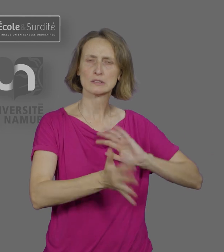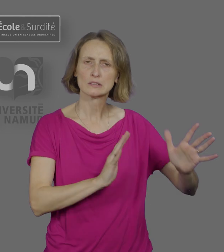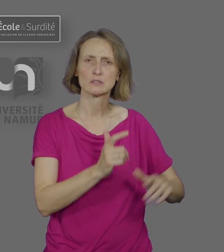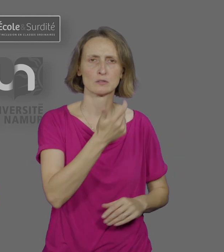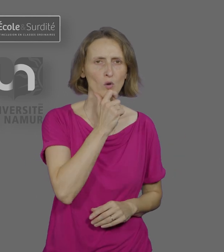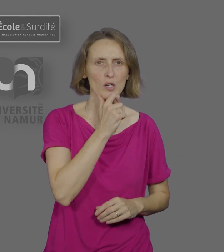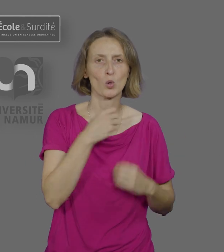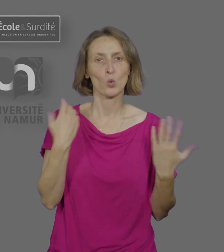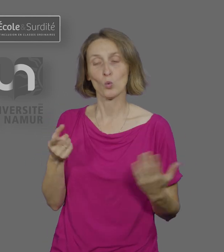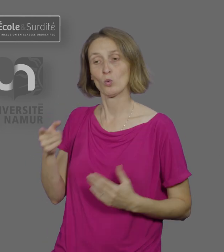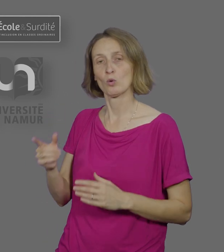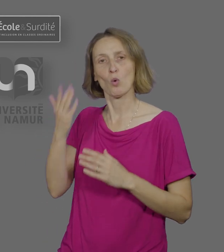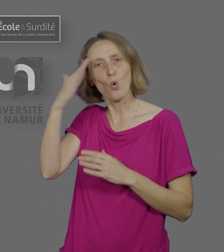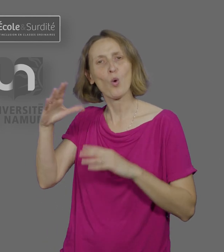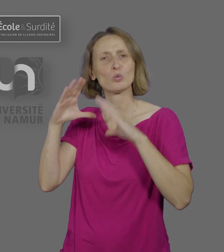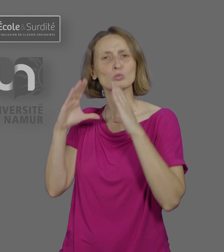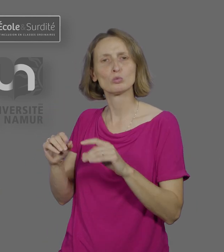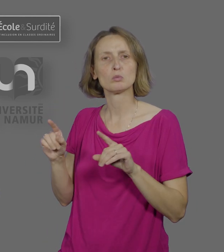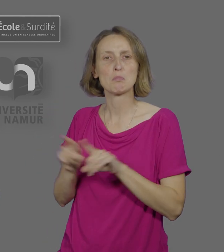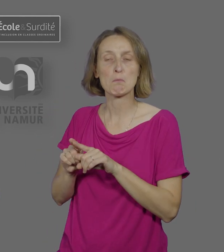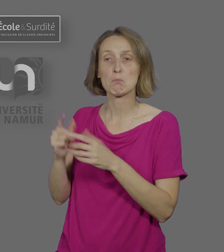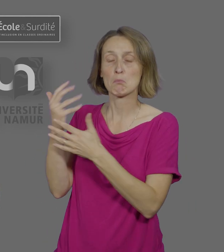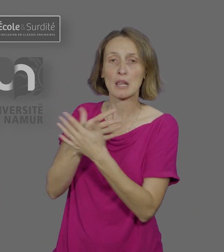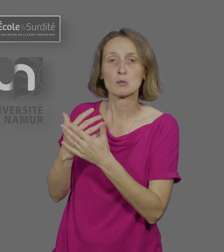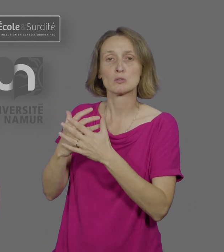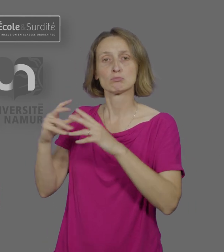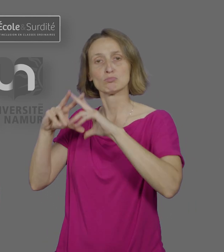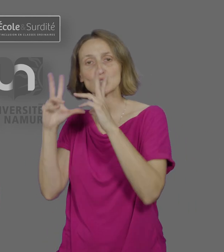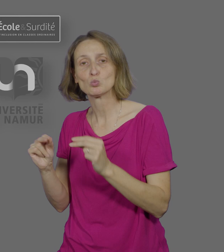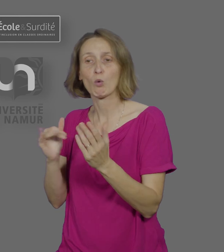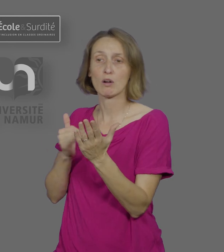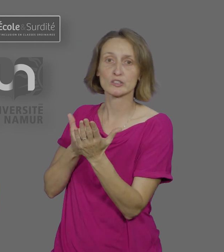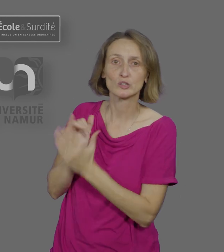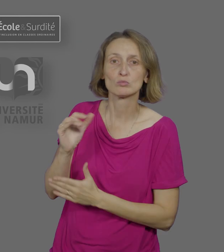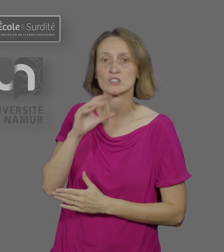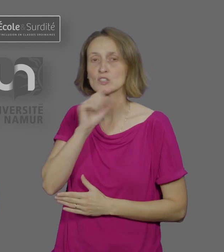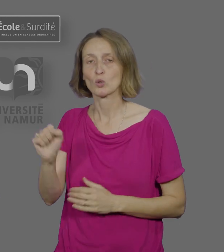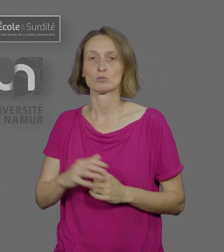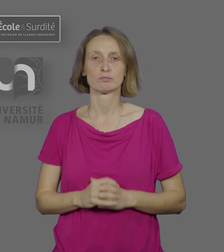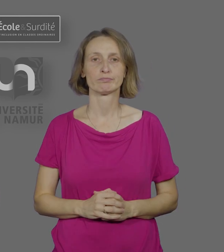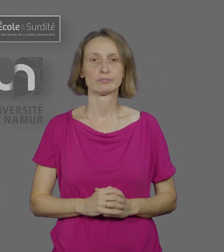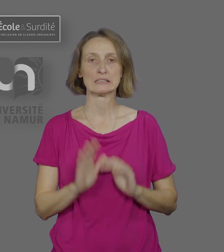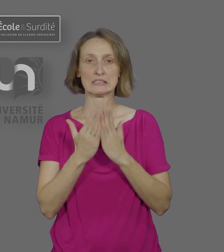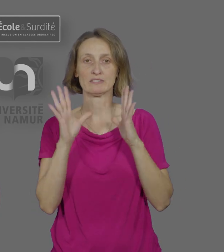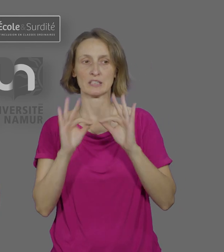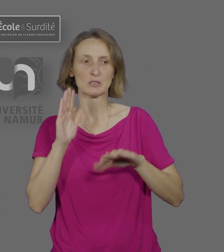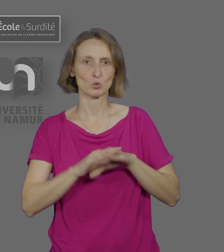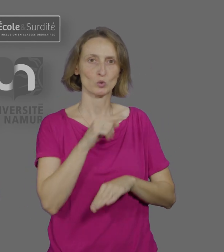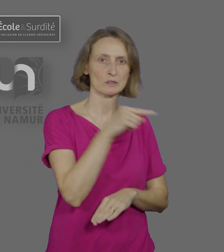signes ou d'anglais, que dans les disciplines non linguistiques et par exemple les mathématiques. Une attention